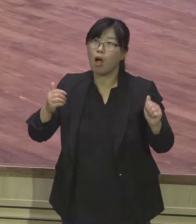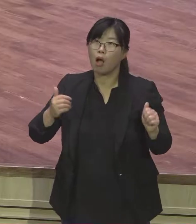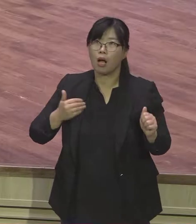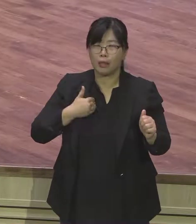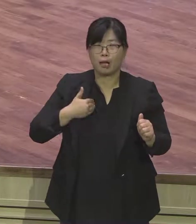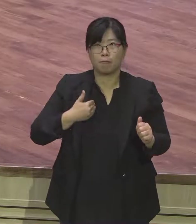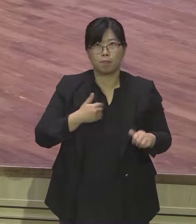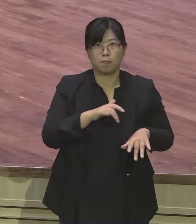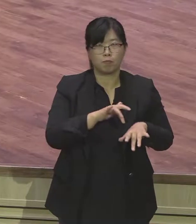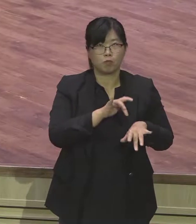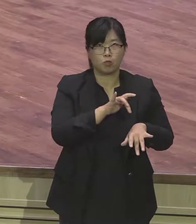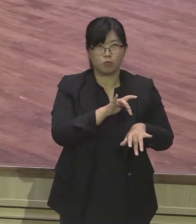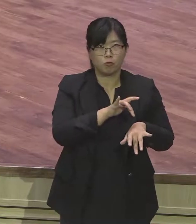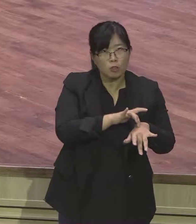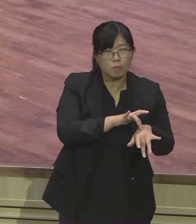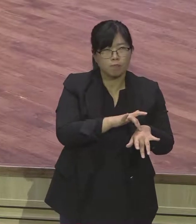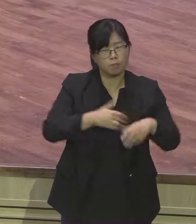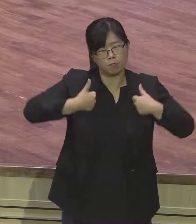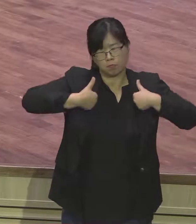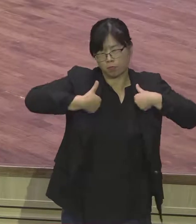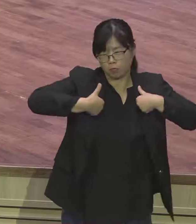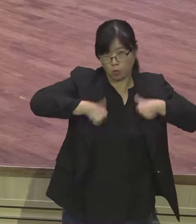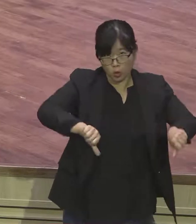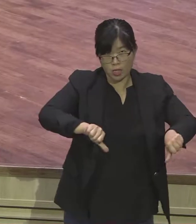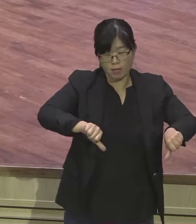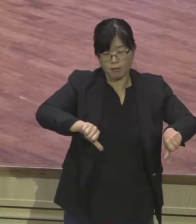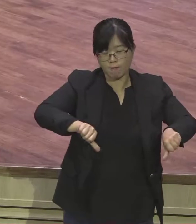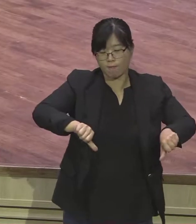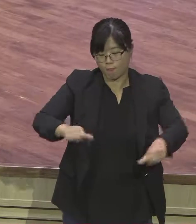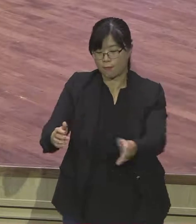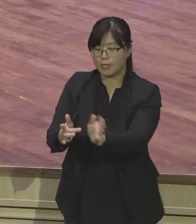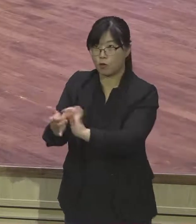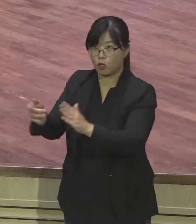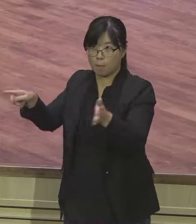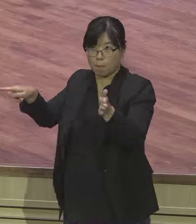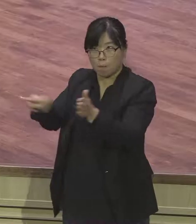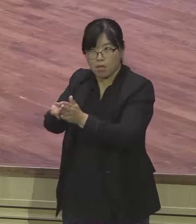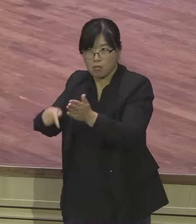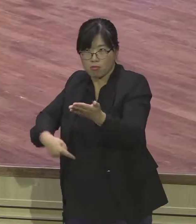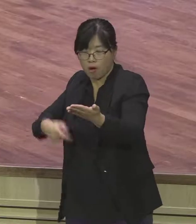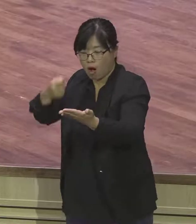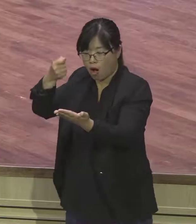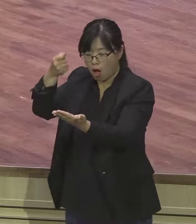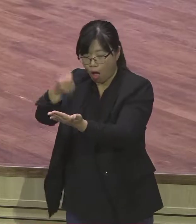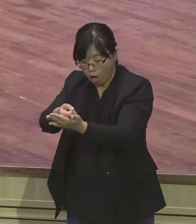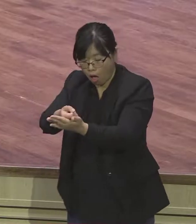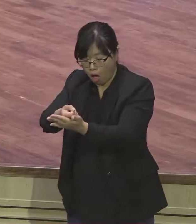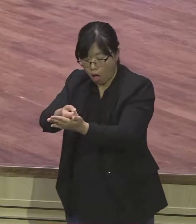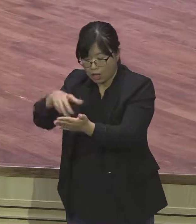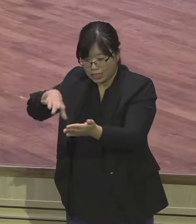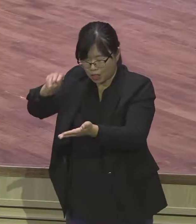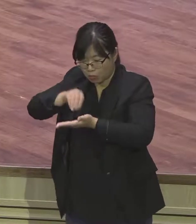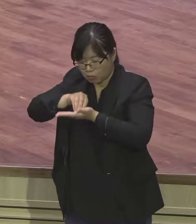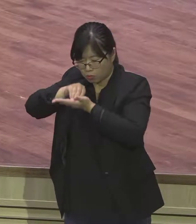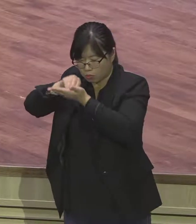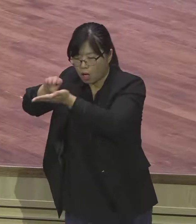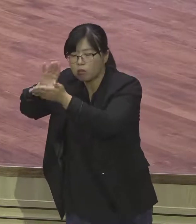왜냐하면 신당을 철거했다. 이 말을 뭐요? 생금을 포기했다는 거죠. 생금을